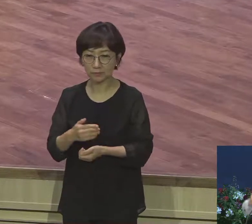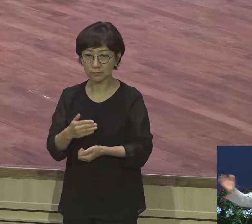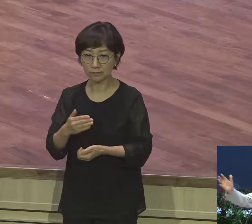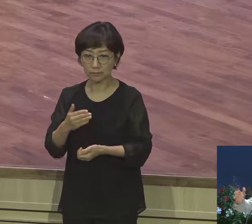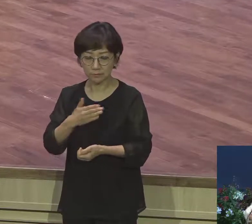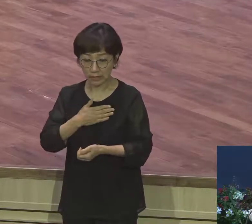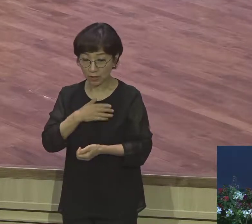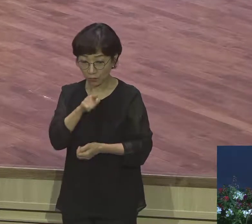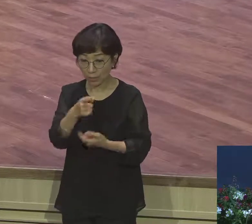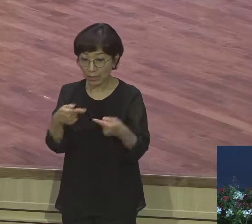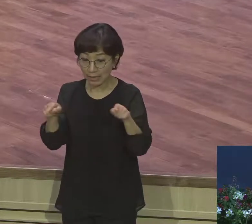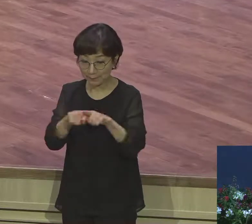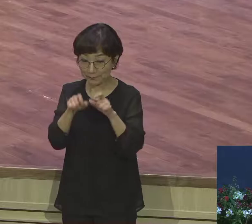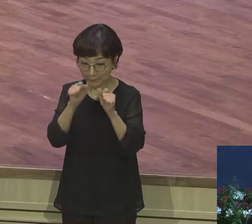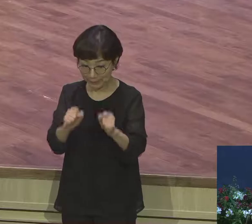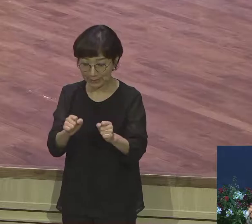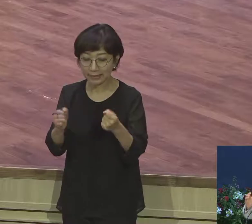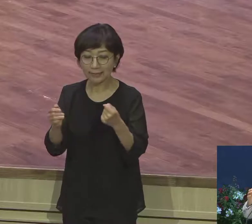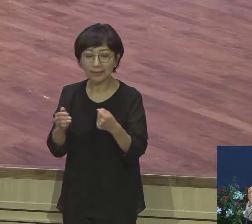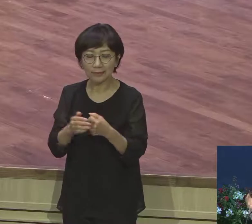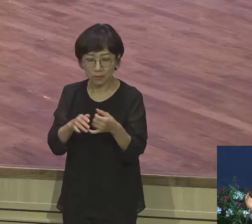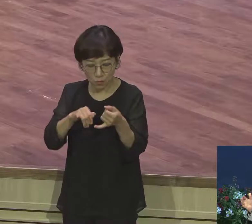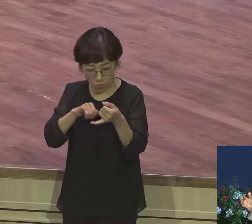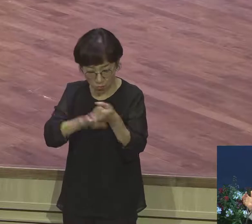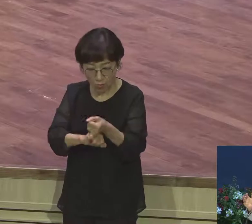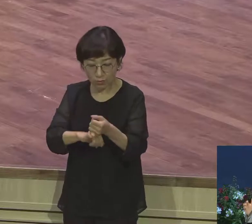가라 그렇게 약속했기 때문에 하나님은 절대 지키는 거예요